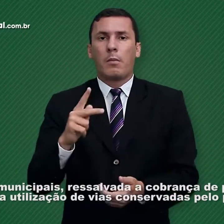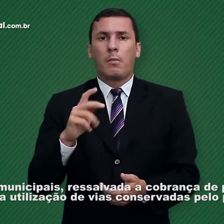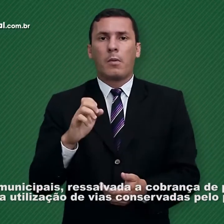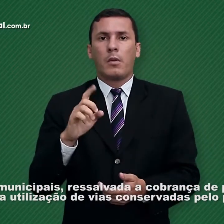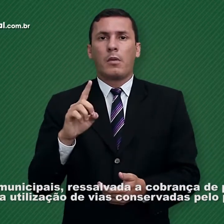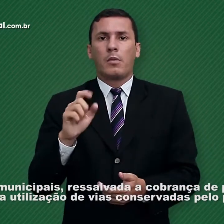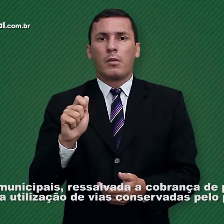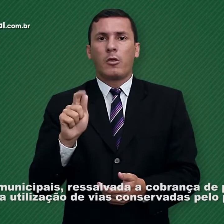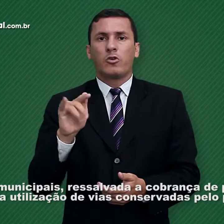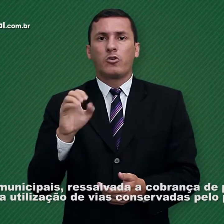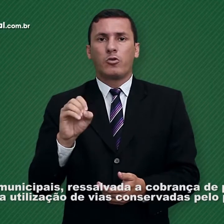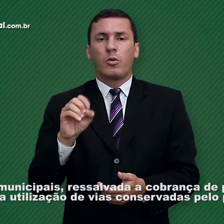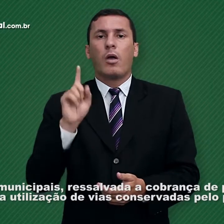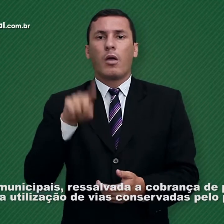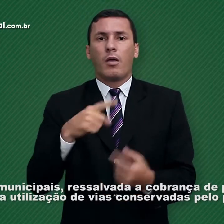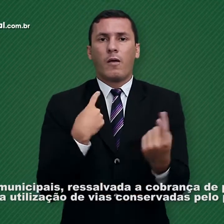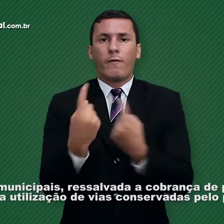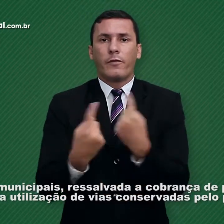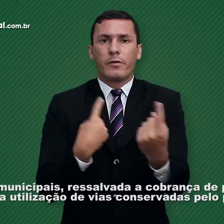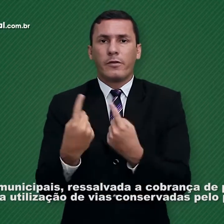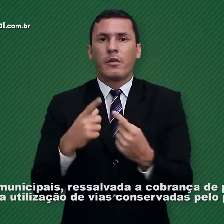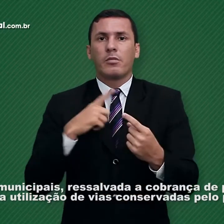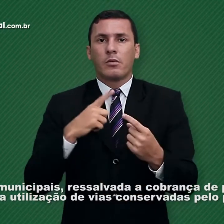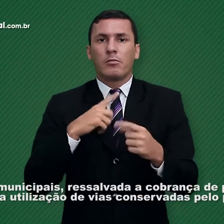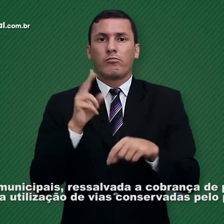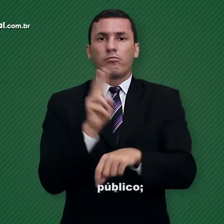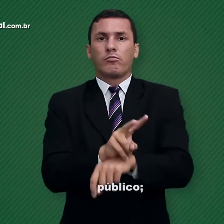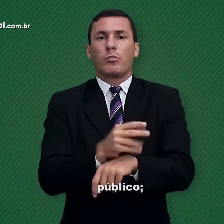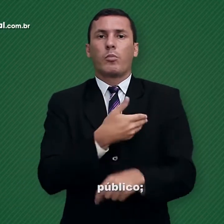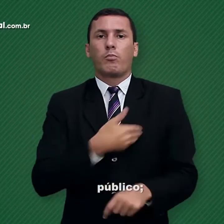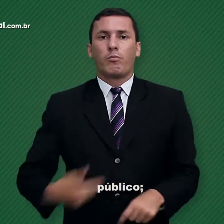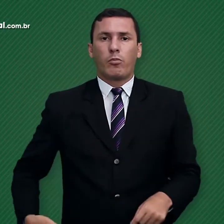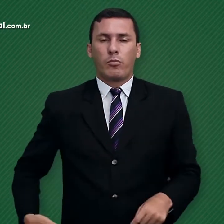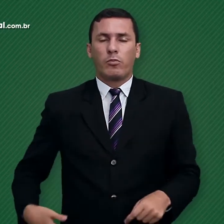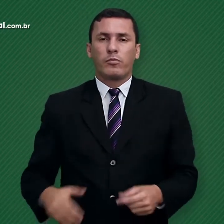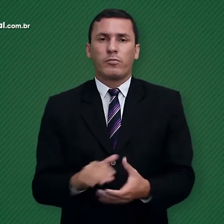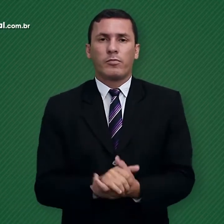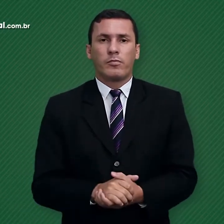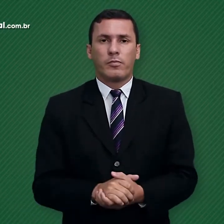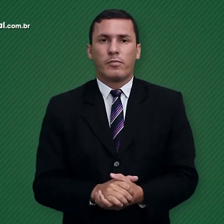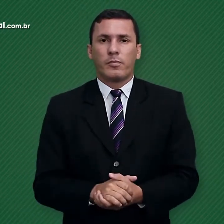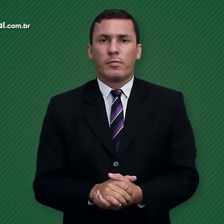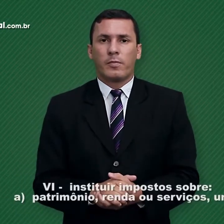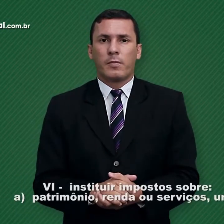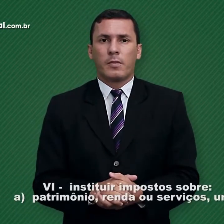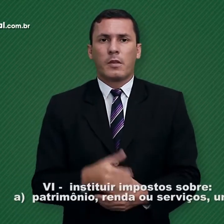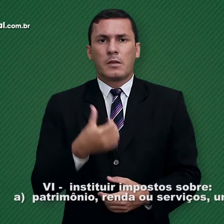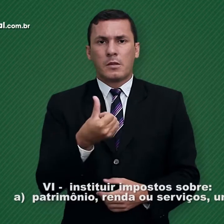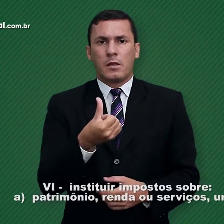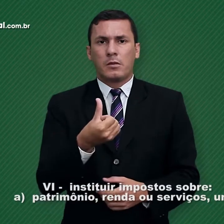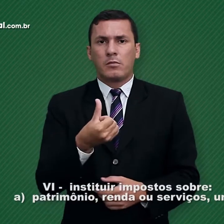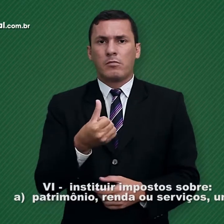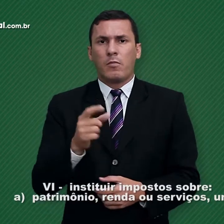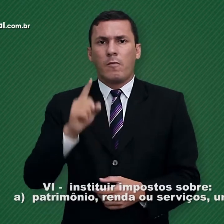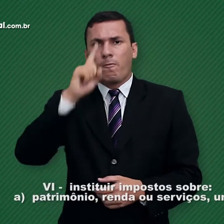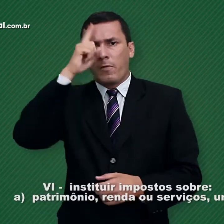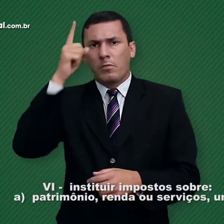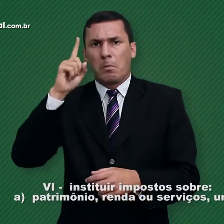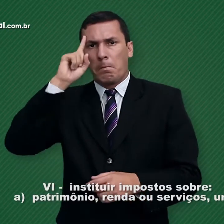utilização de vias conservadas pelo poder público 6. Instituir